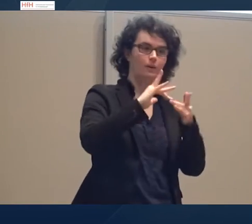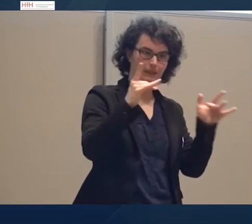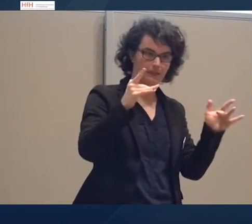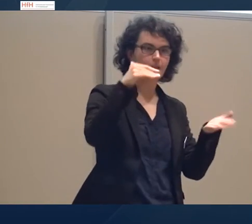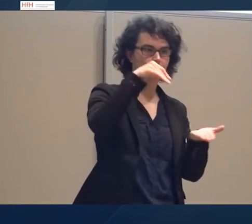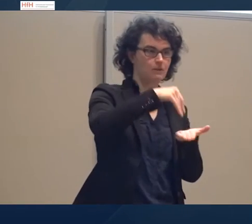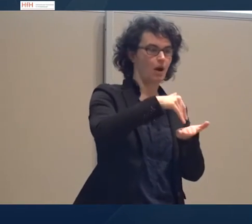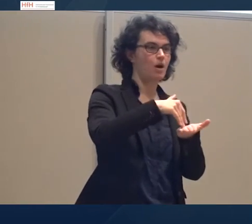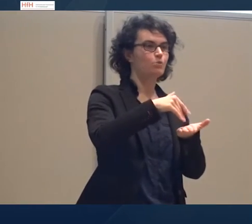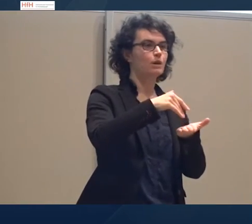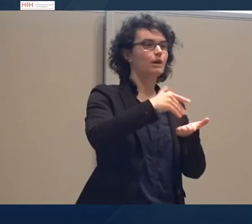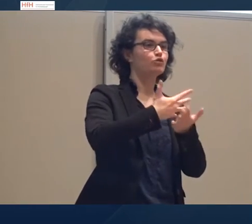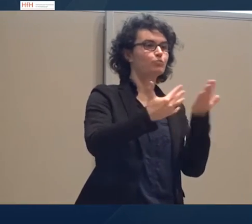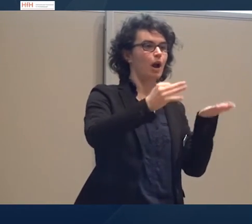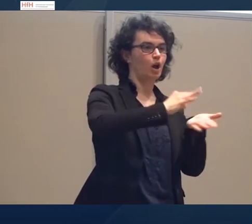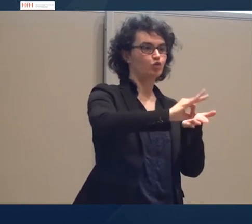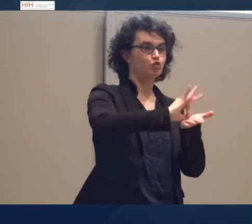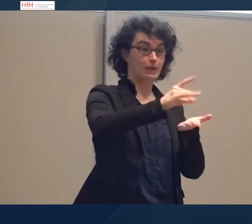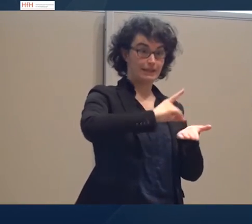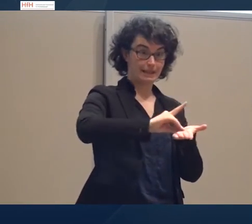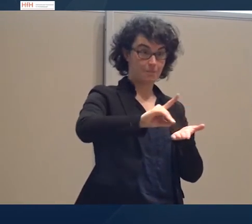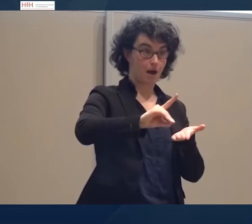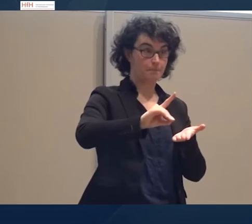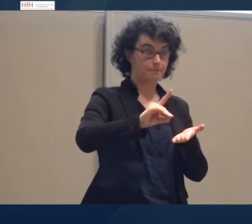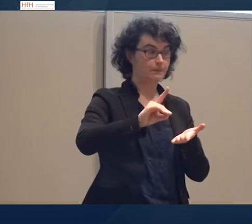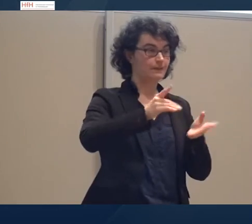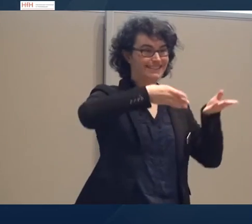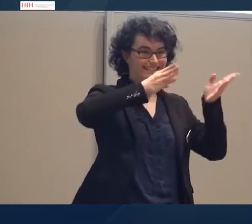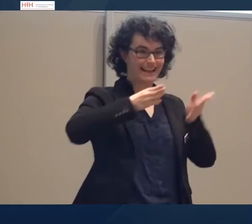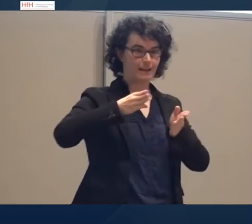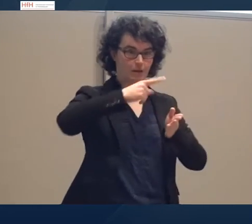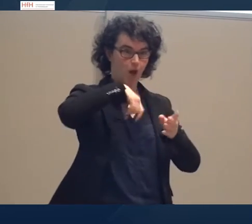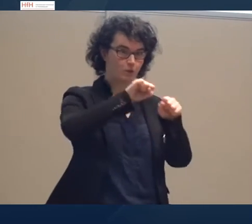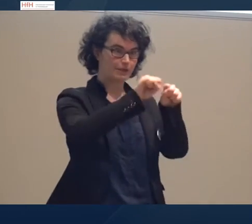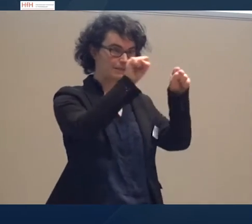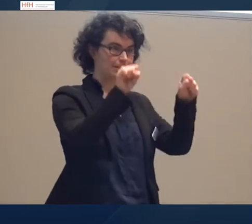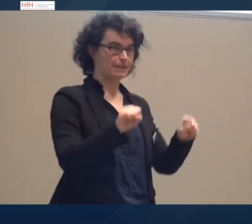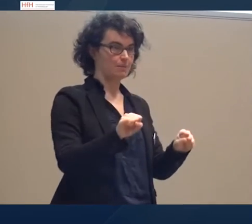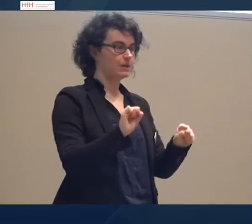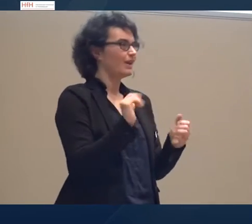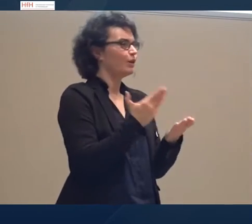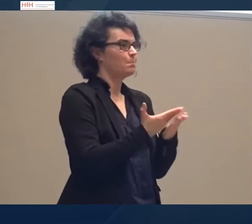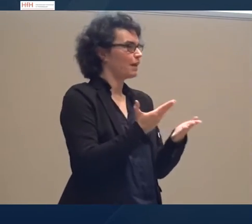Sprachstelle Dima, eingeordnet, nach unserem System, und einmal exemplarisch einen